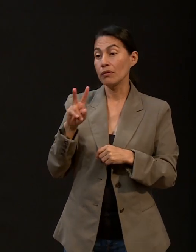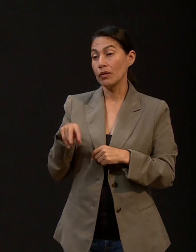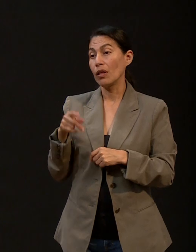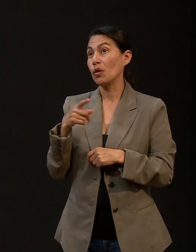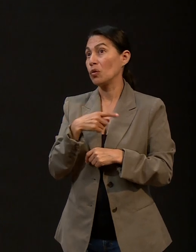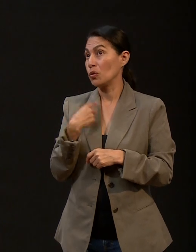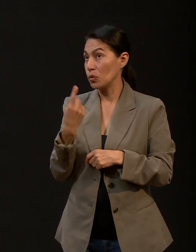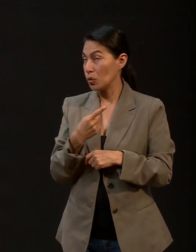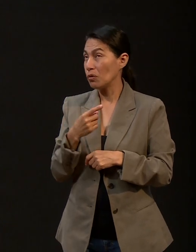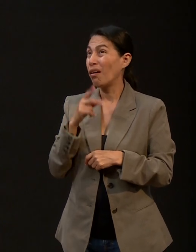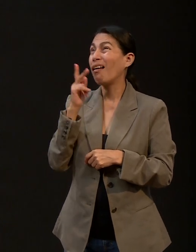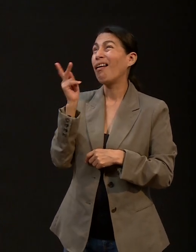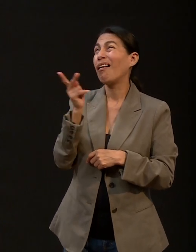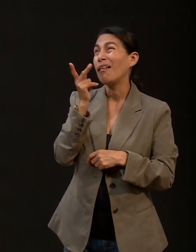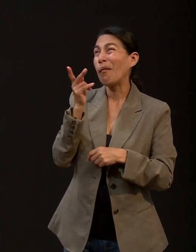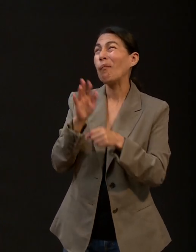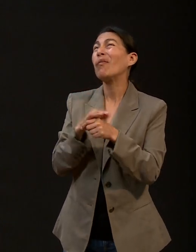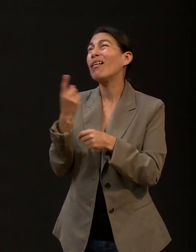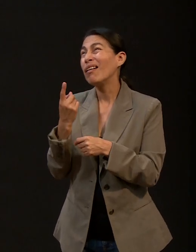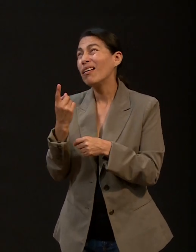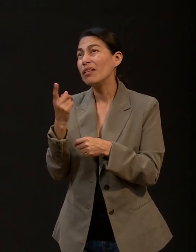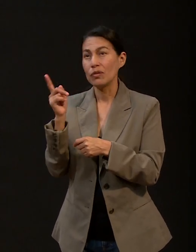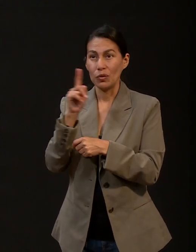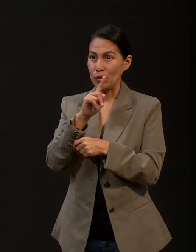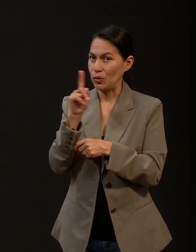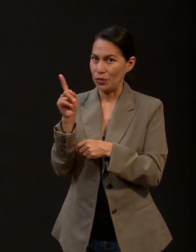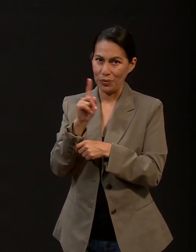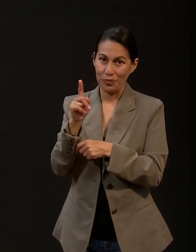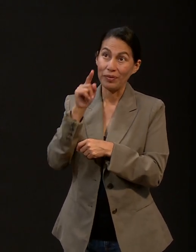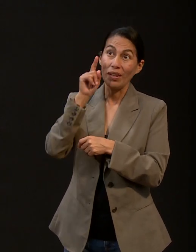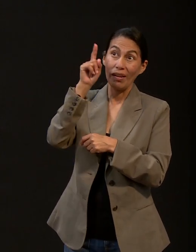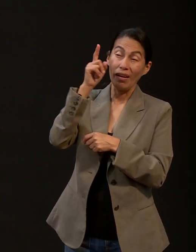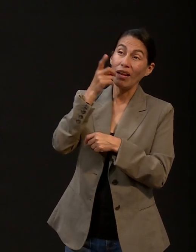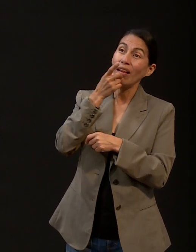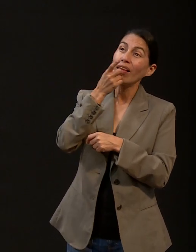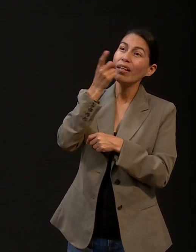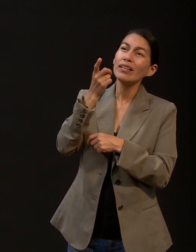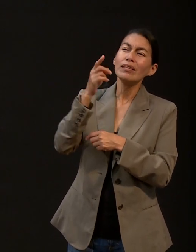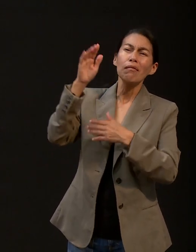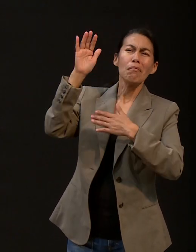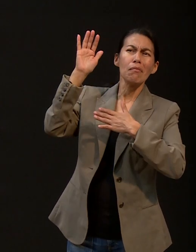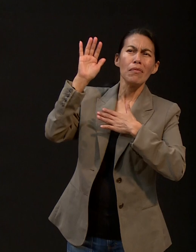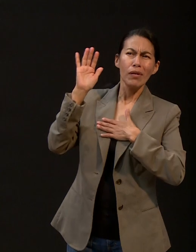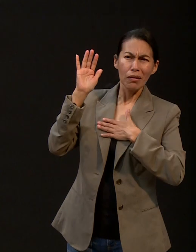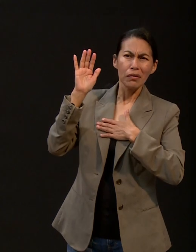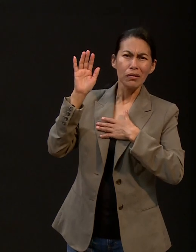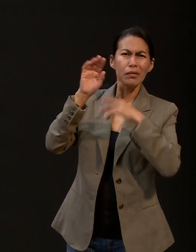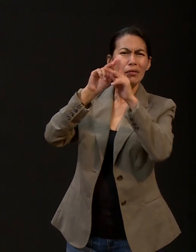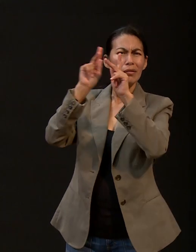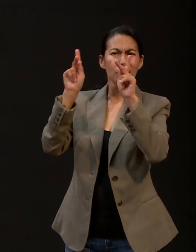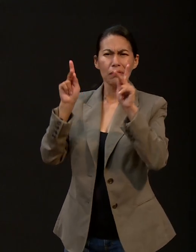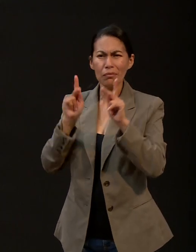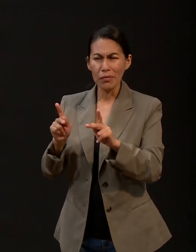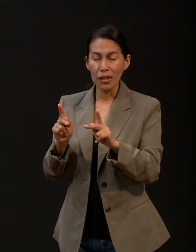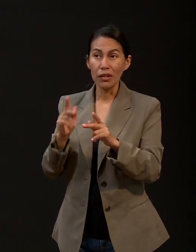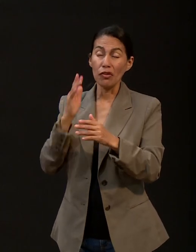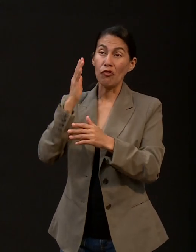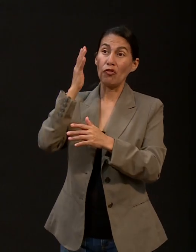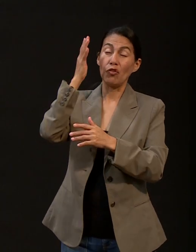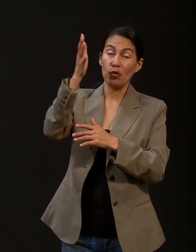Él dice, yo sé los planes que tengo para ti, planes de paz y no de mal, para darnos el futuro que anhelamos.